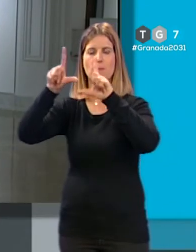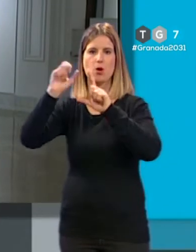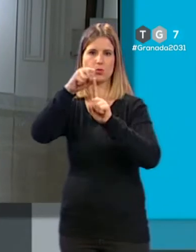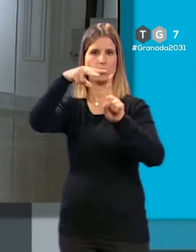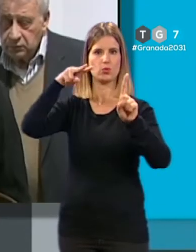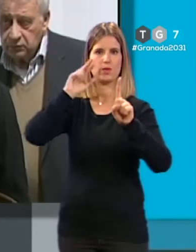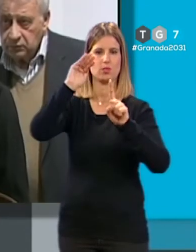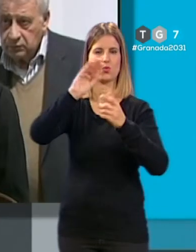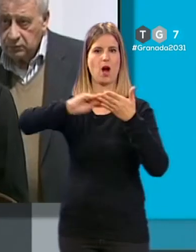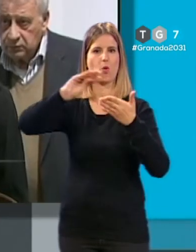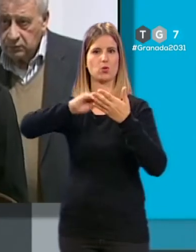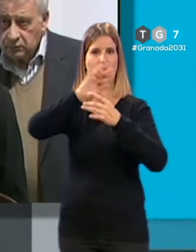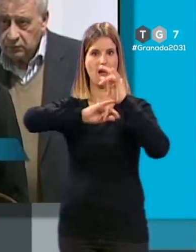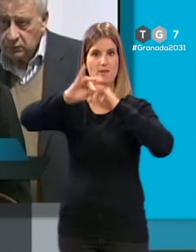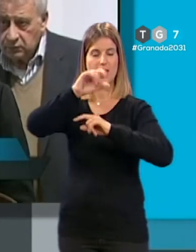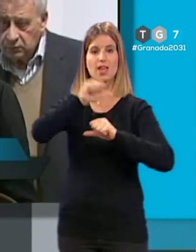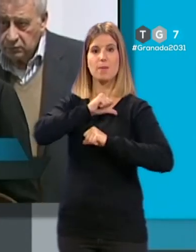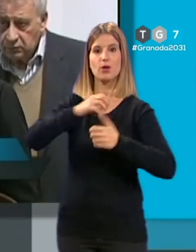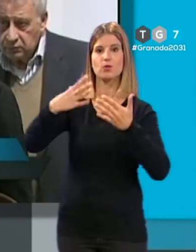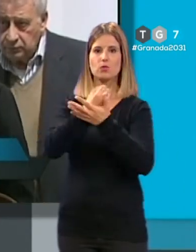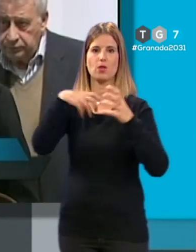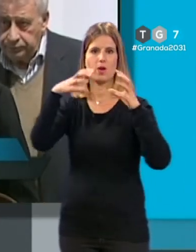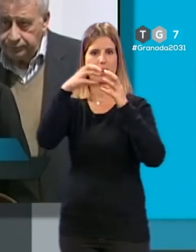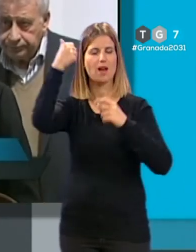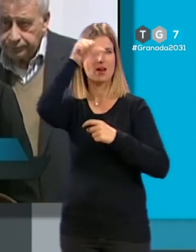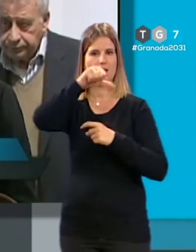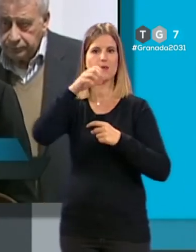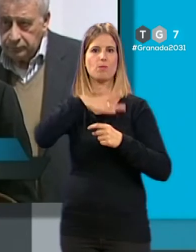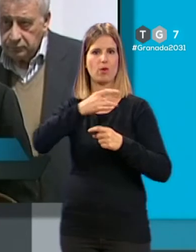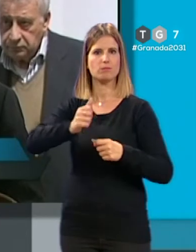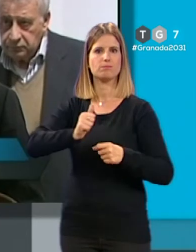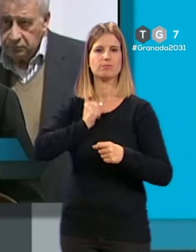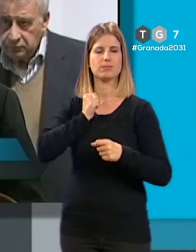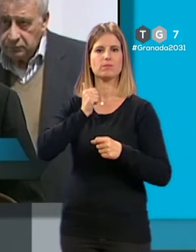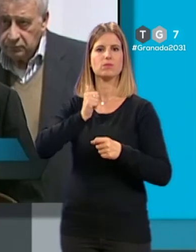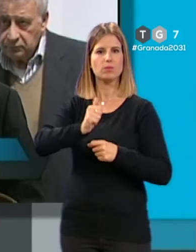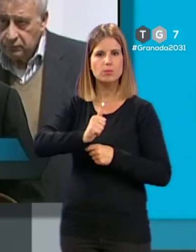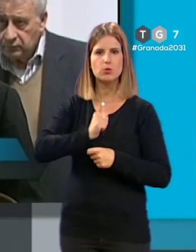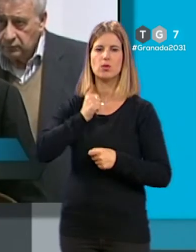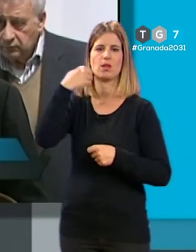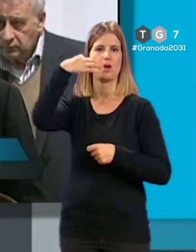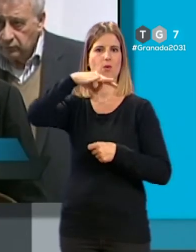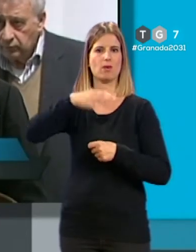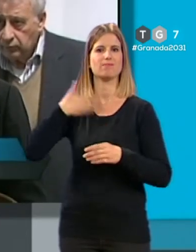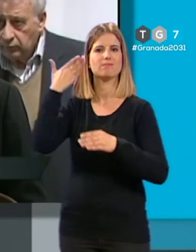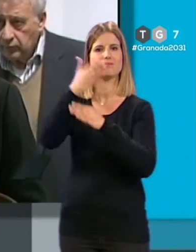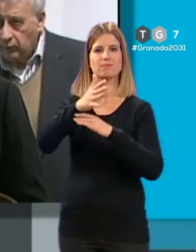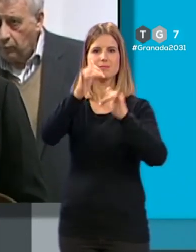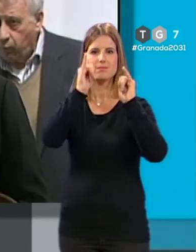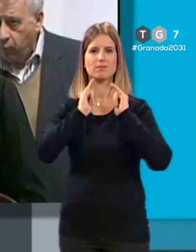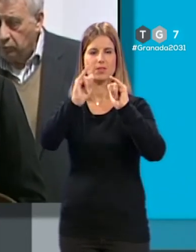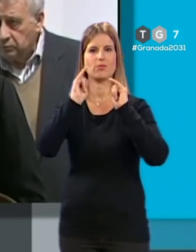del albaicín. Así que espero que todos los granadinos tengan la oportunidad que esta es una oportunidad única de disfrutar